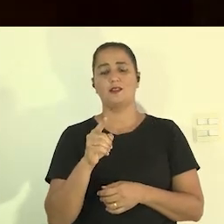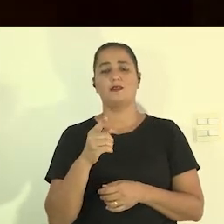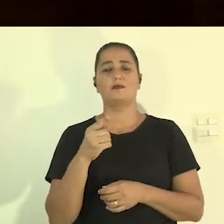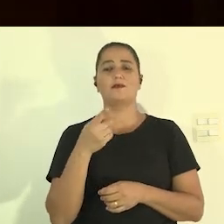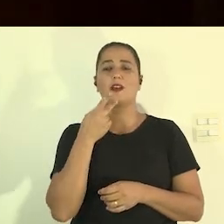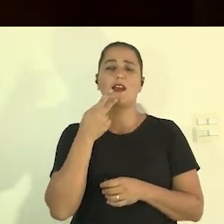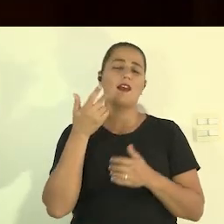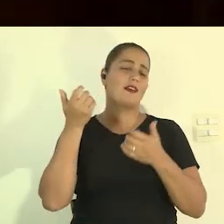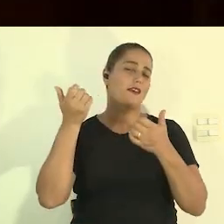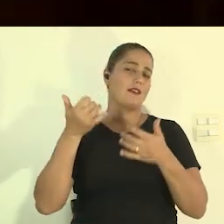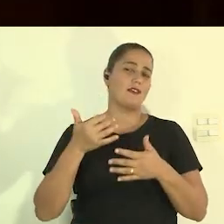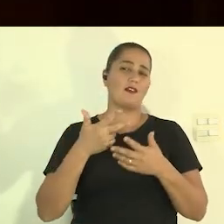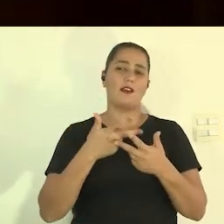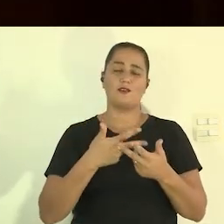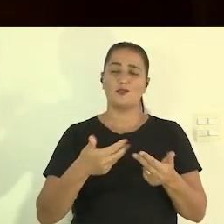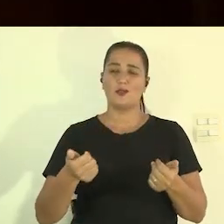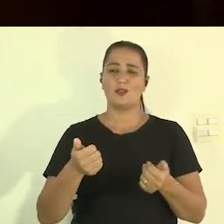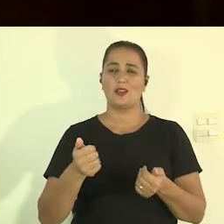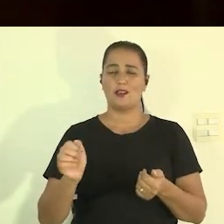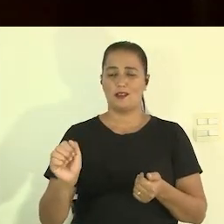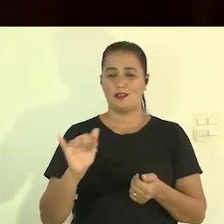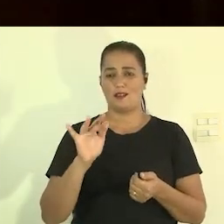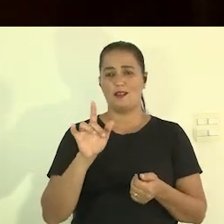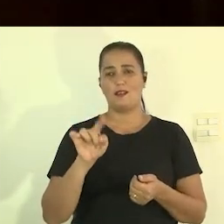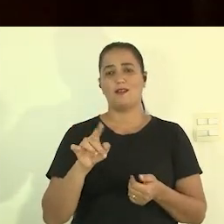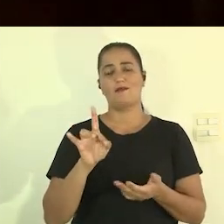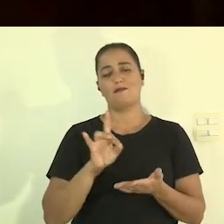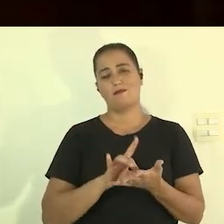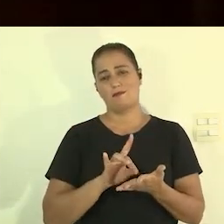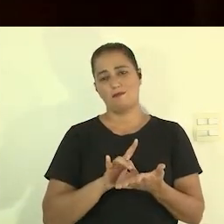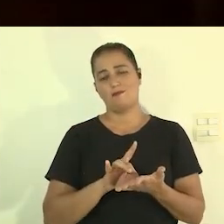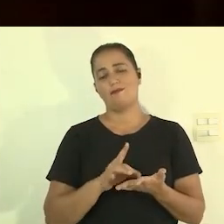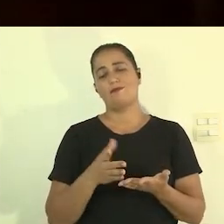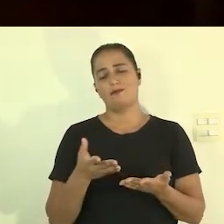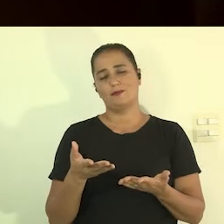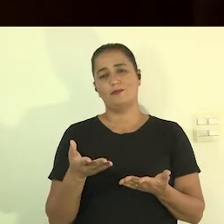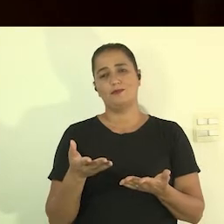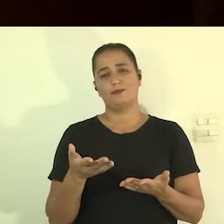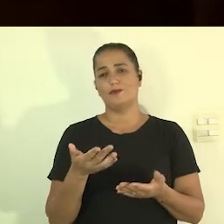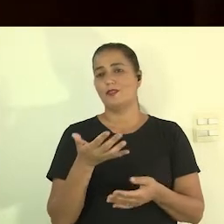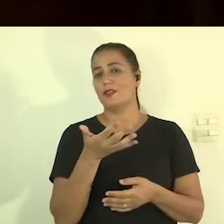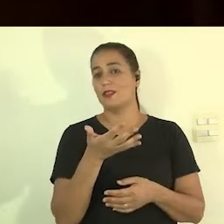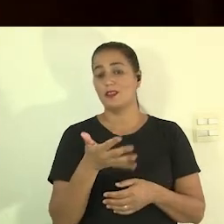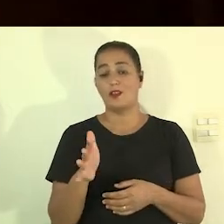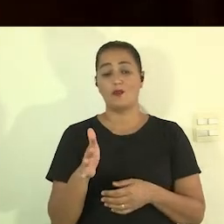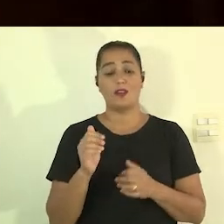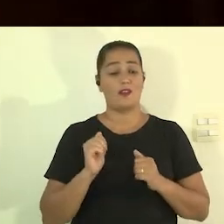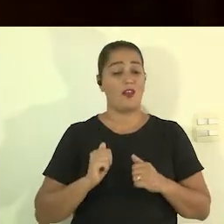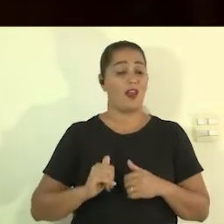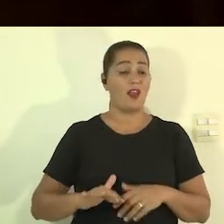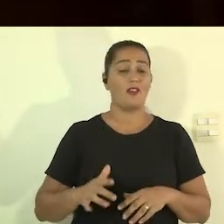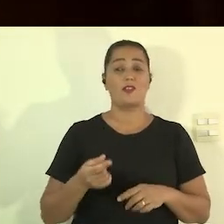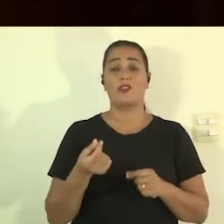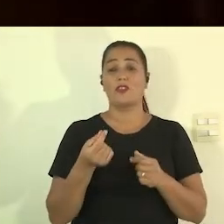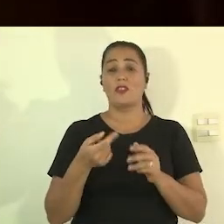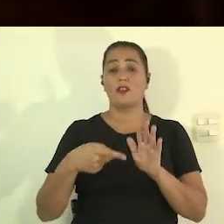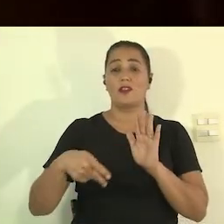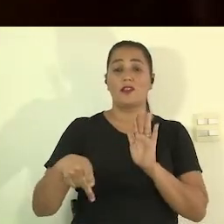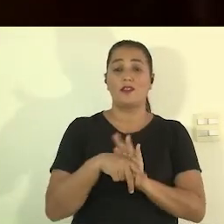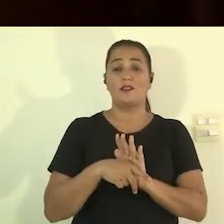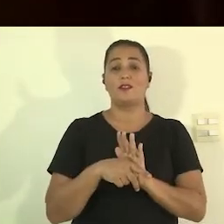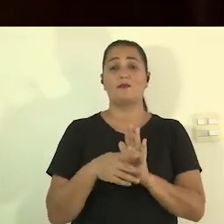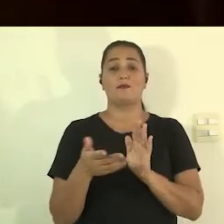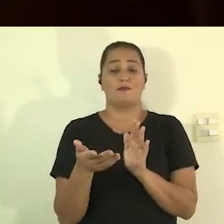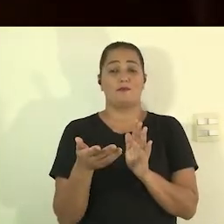história de dizer que as coisas são caras é uma forma realmente de dizer olha eu não quero gastar o dinheiro do